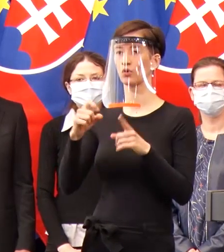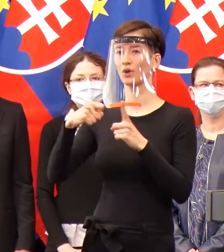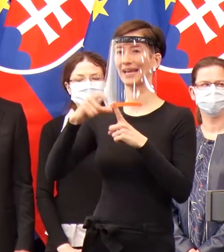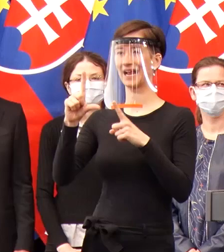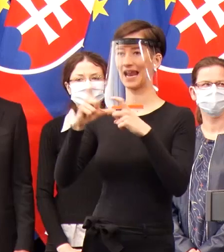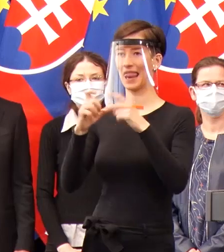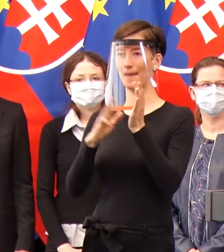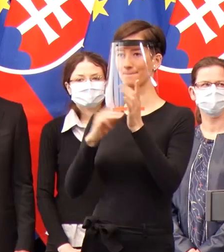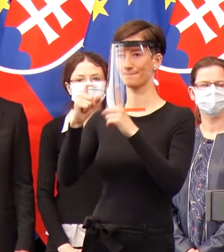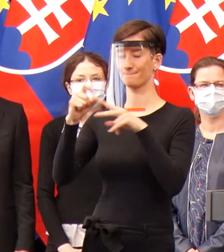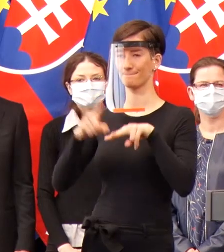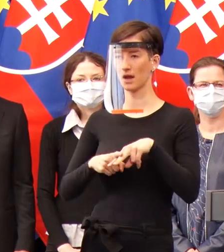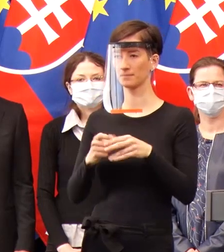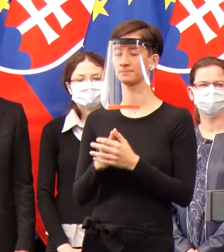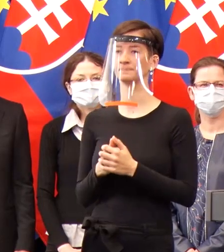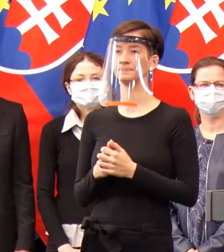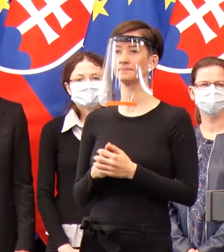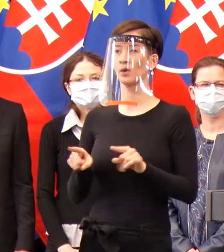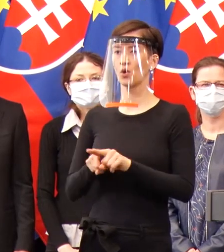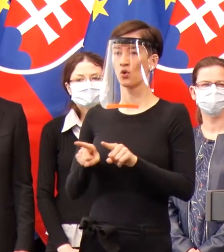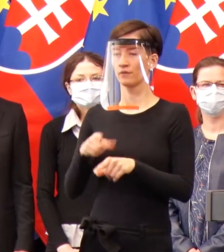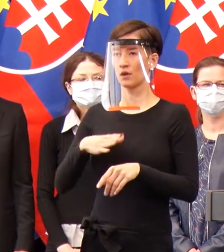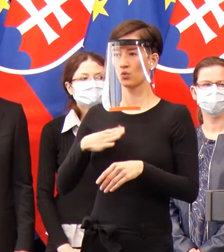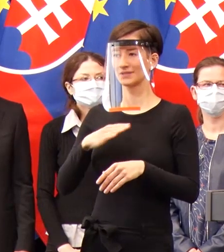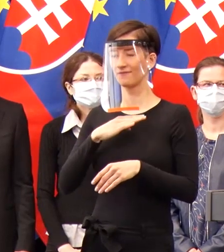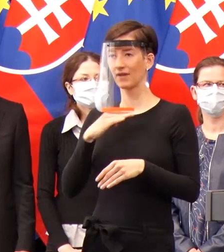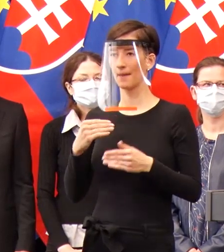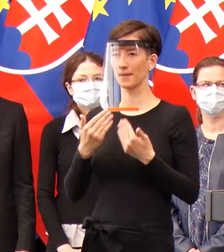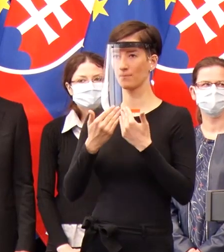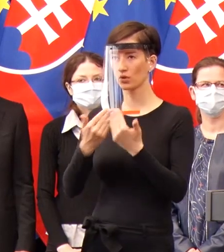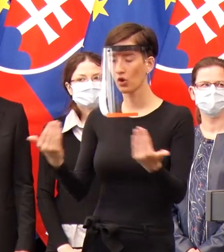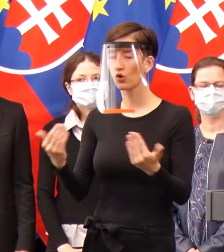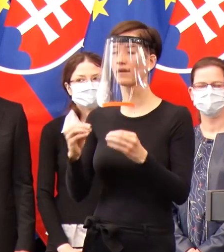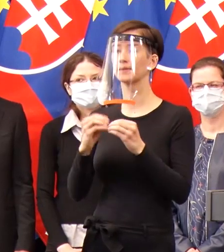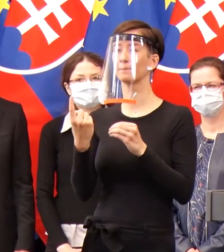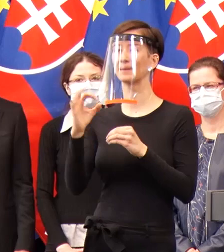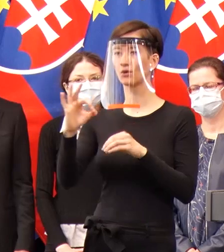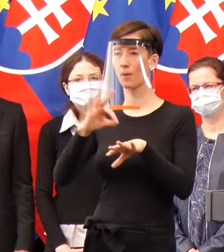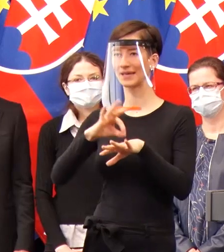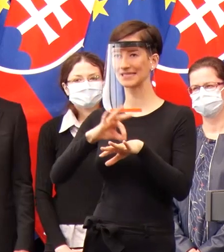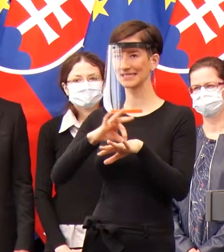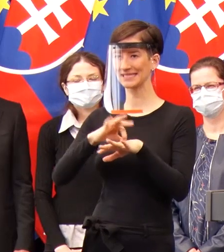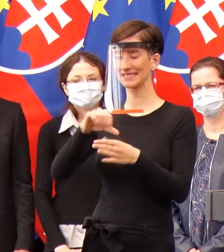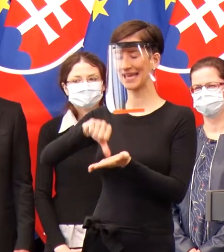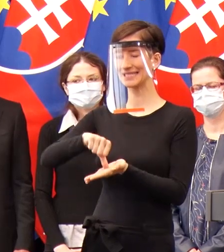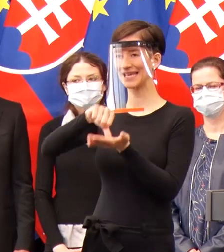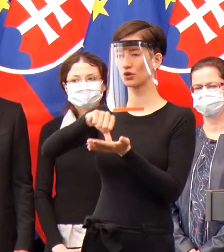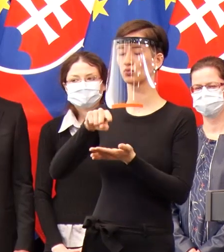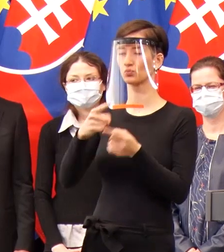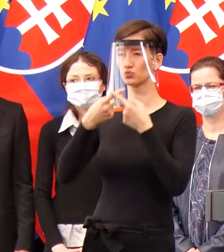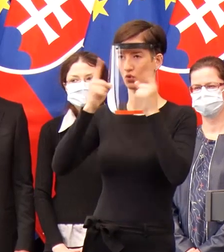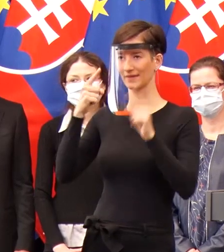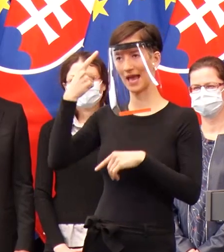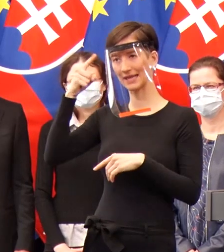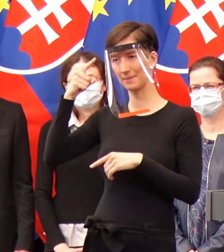miesta by som rád aj vyslovil veľké podľajkovanie Biomedicínskému centru Slovenskej akadémie vied, pretože to